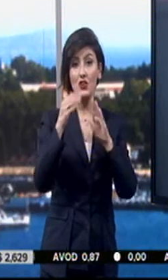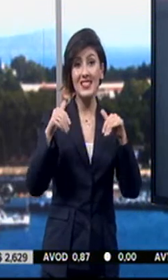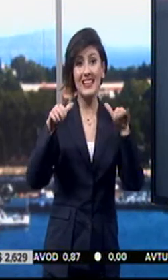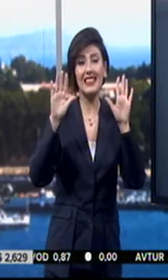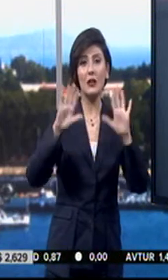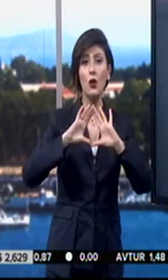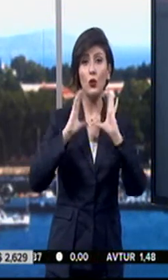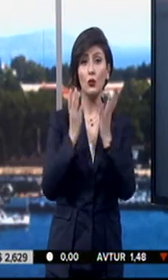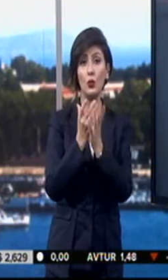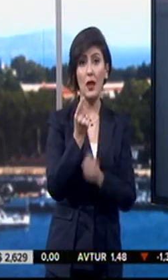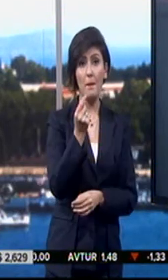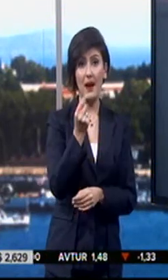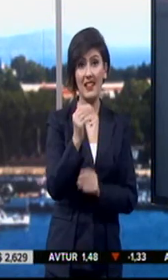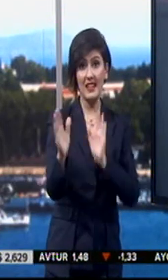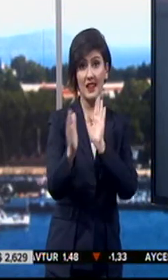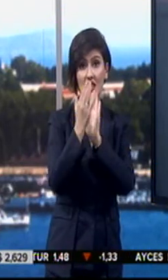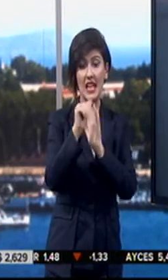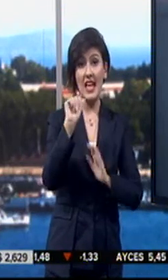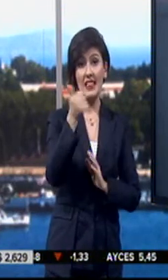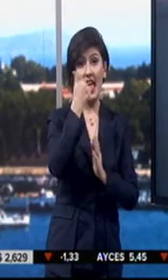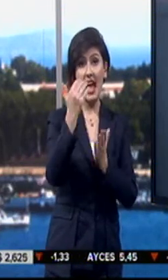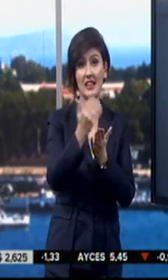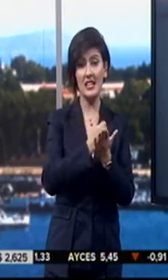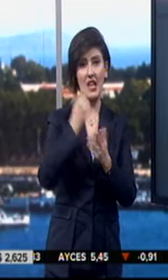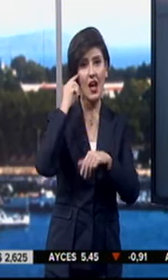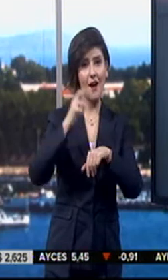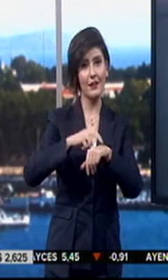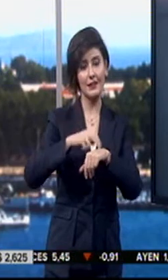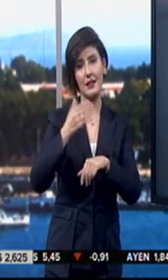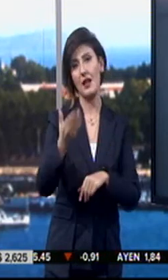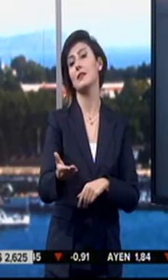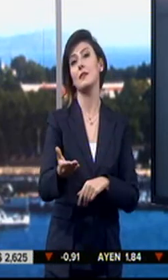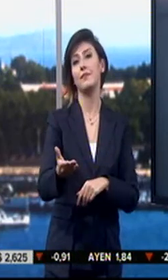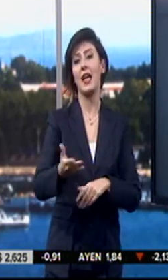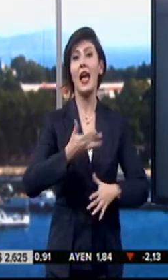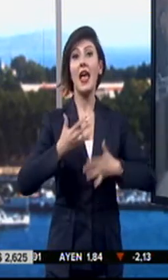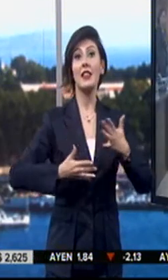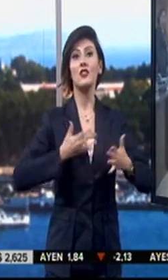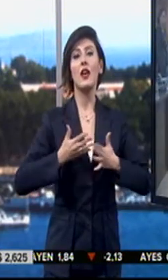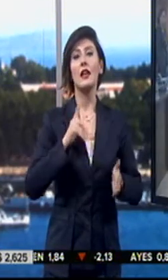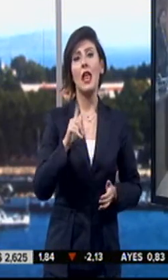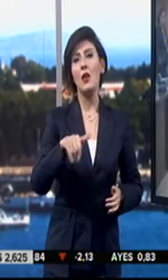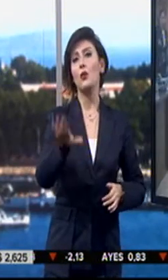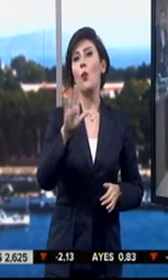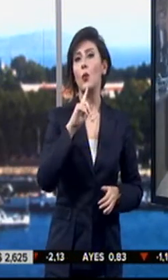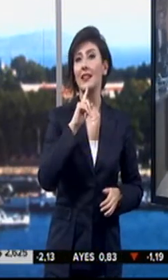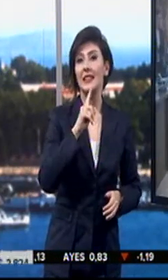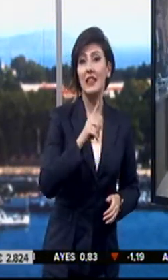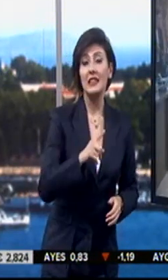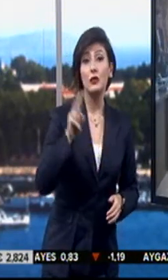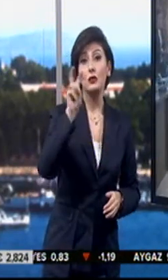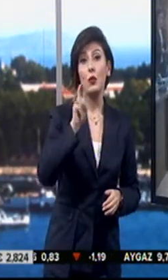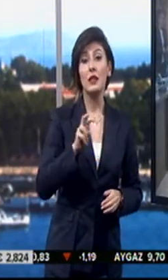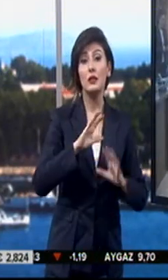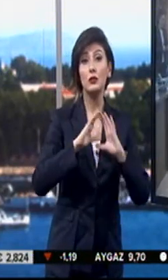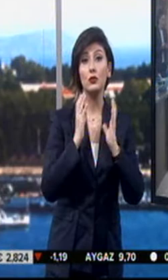karşısında değil, dünya paraları karşısında da değer kazandığını hatırlattı. Endişeye gerek yok diyen bakan Zeybekçi,